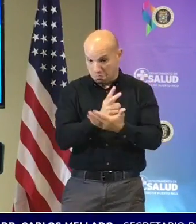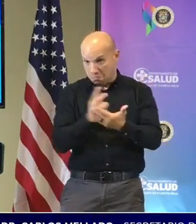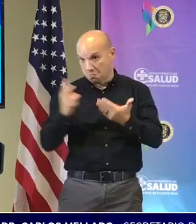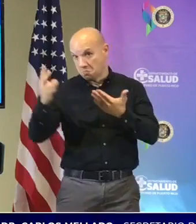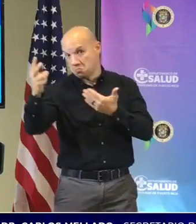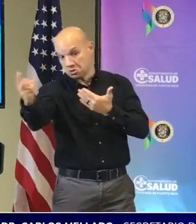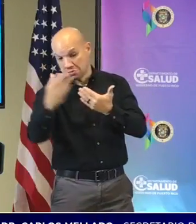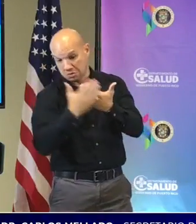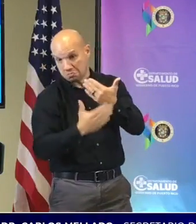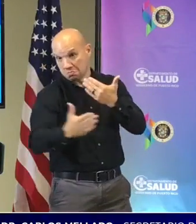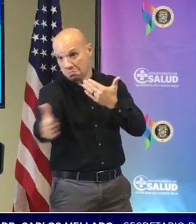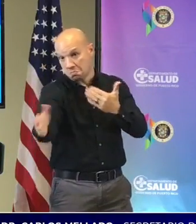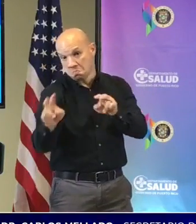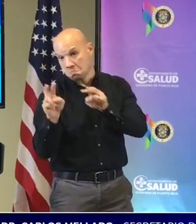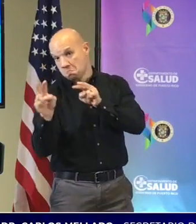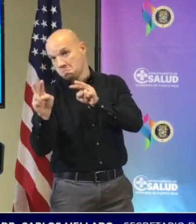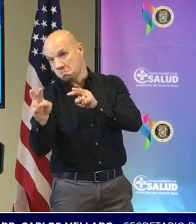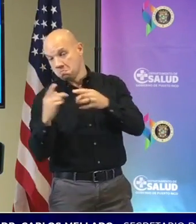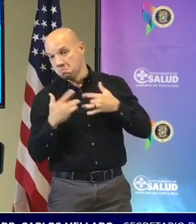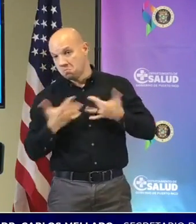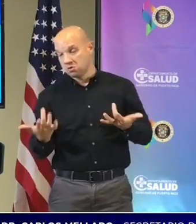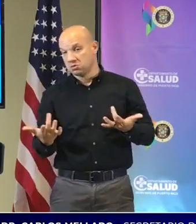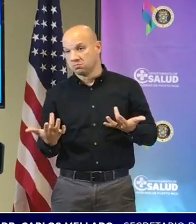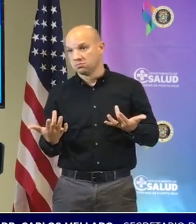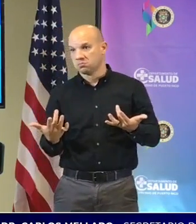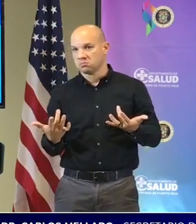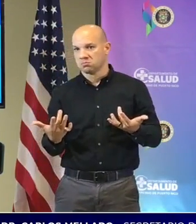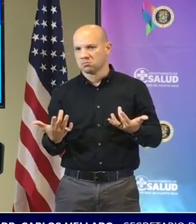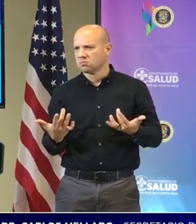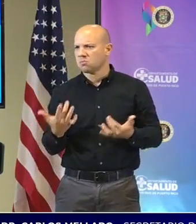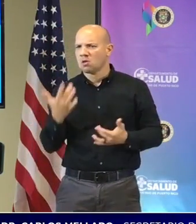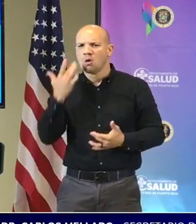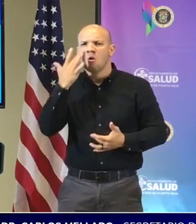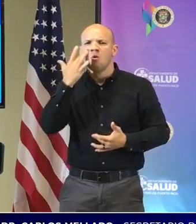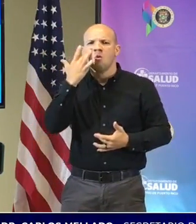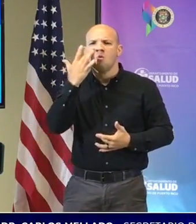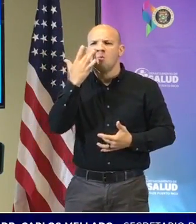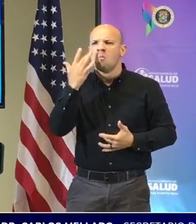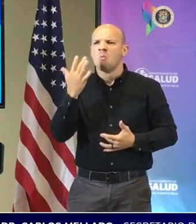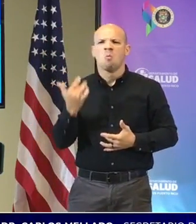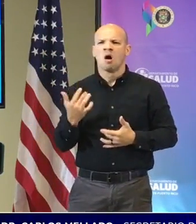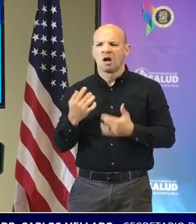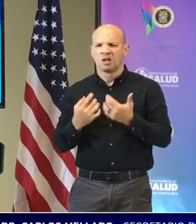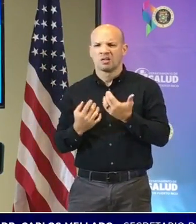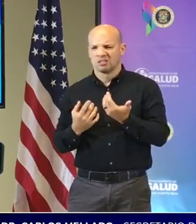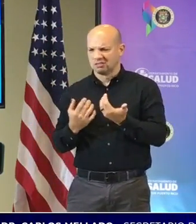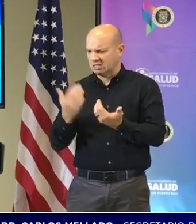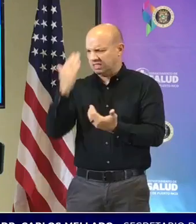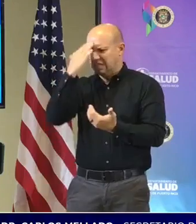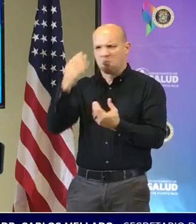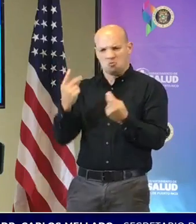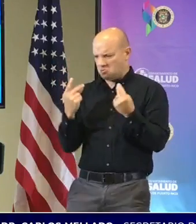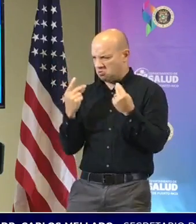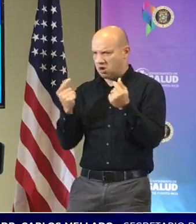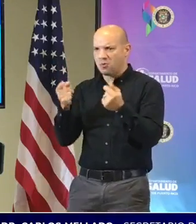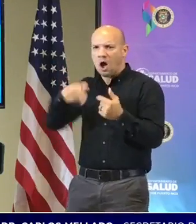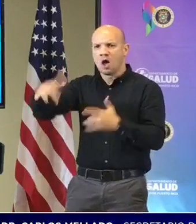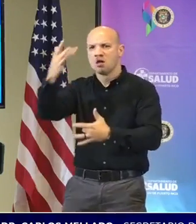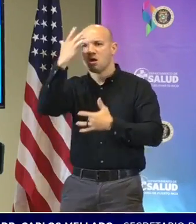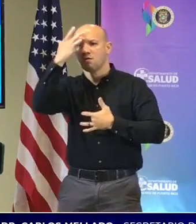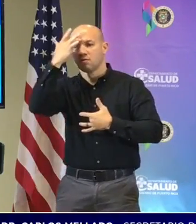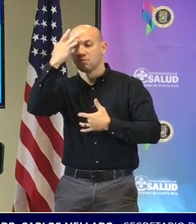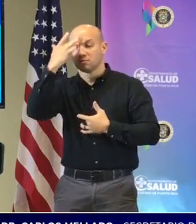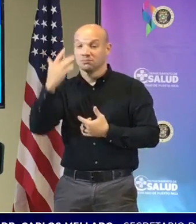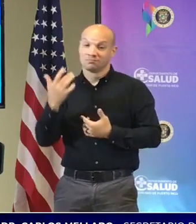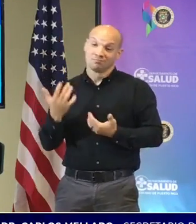a tu pregunta de por qué es tan rápido que se identificaron pues porque la variante ya se ha dicho que es mucho entra más